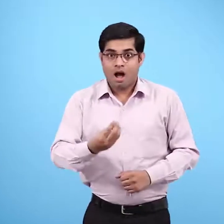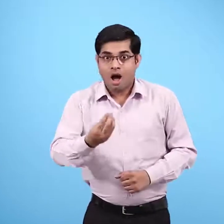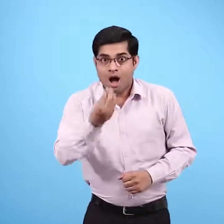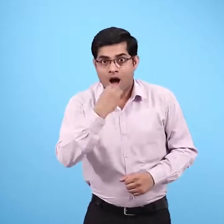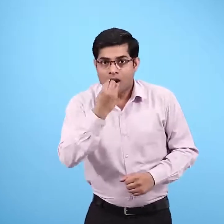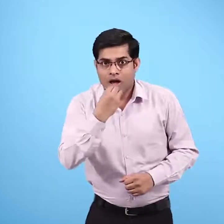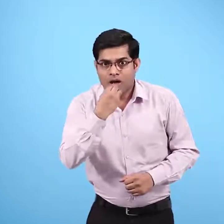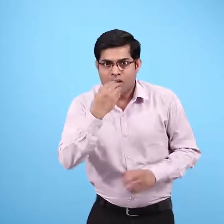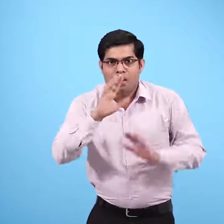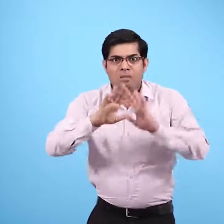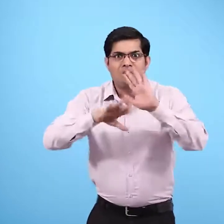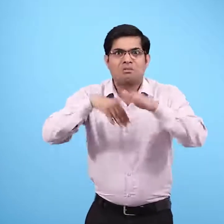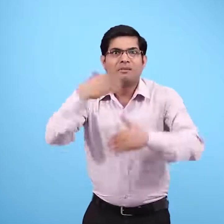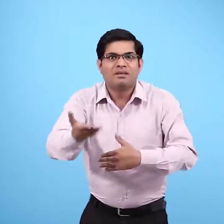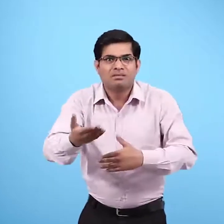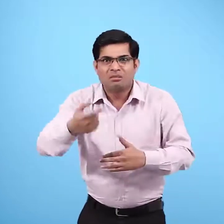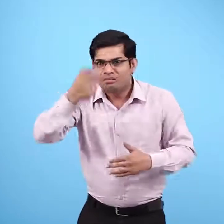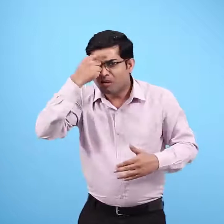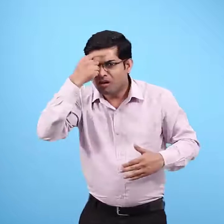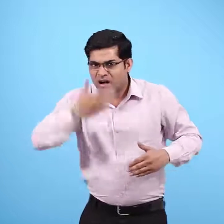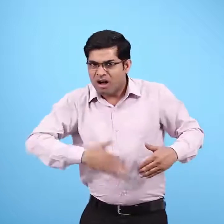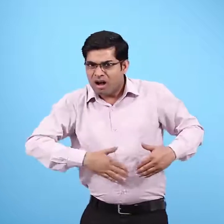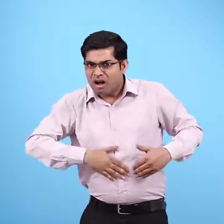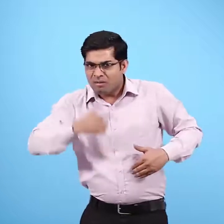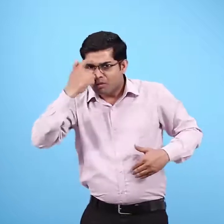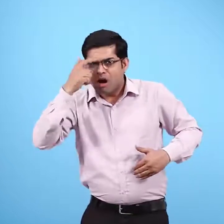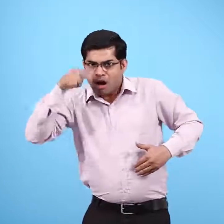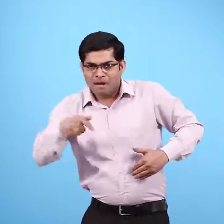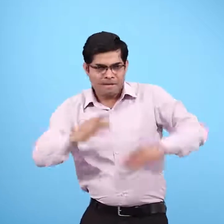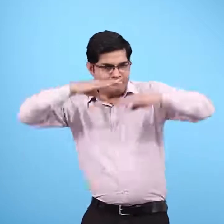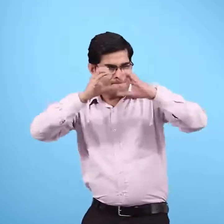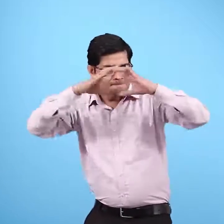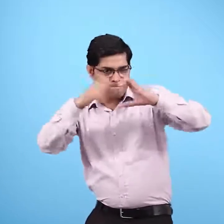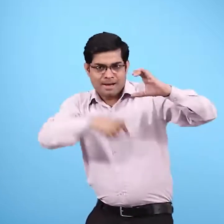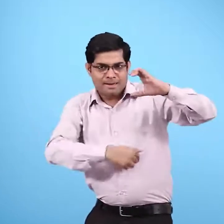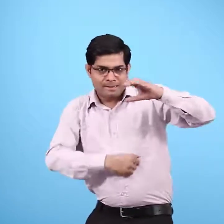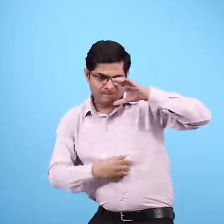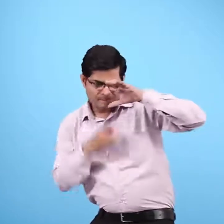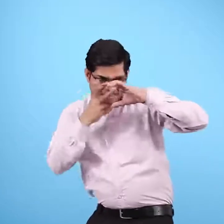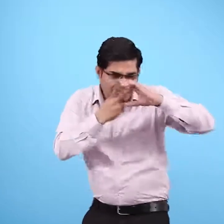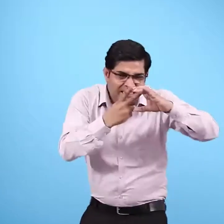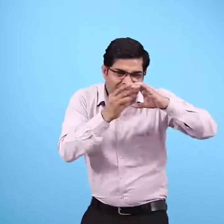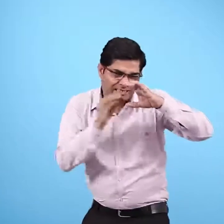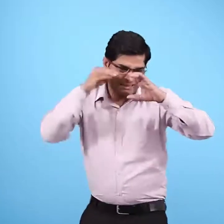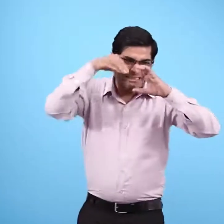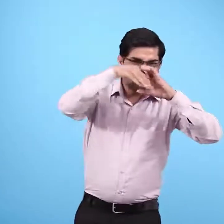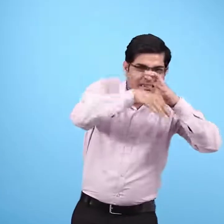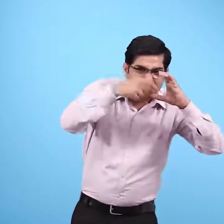चीजें जो करती थी गड़बड उन्हें डाल कर हाथ जट पट बाहर निकाल सकते थे